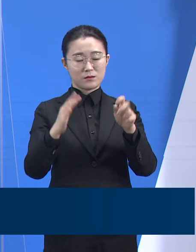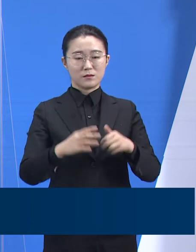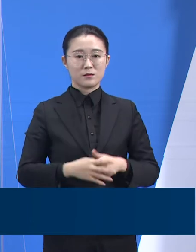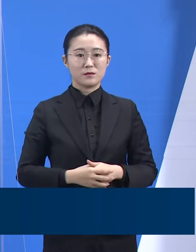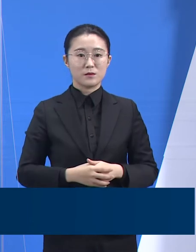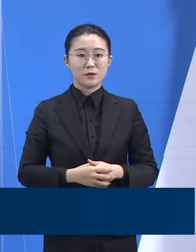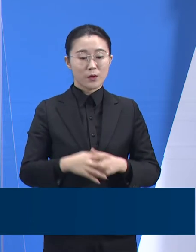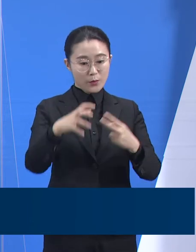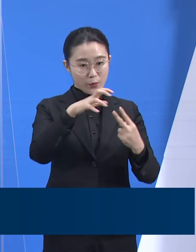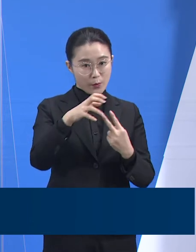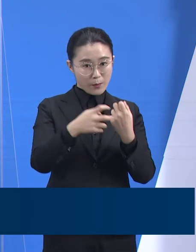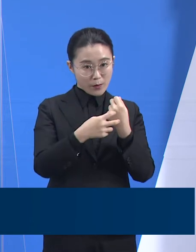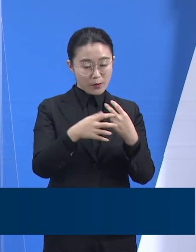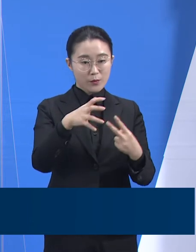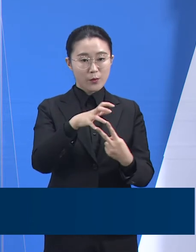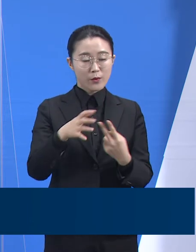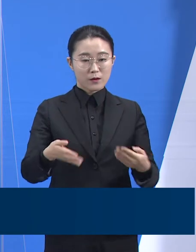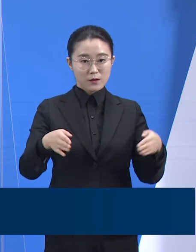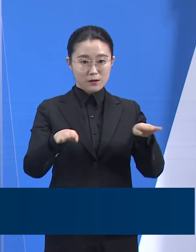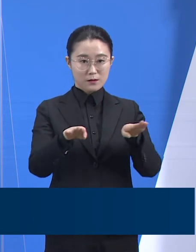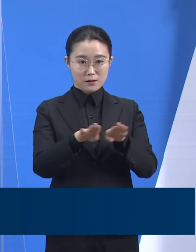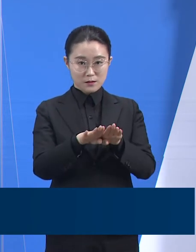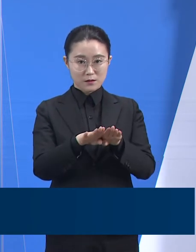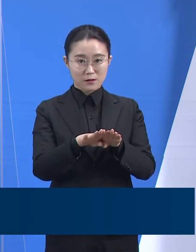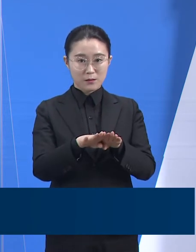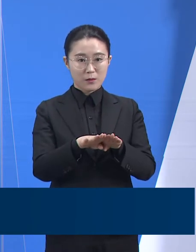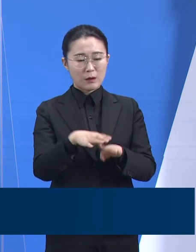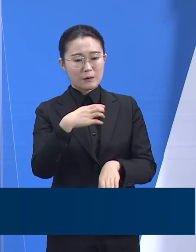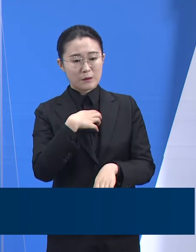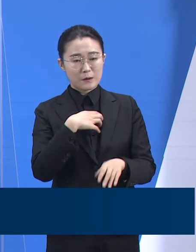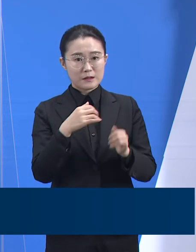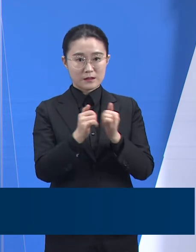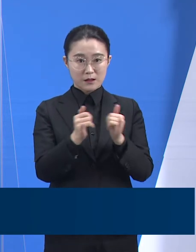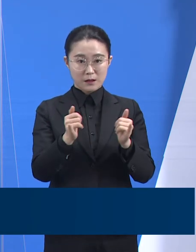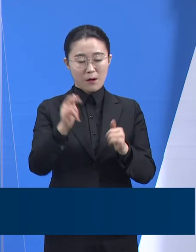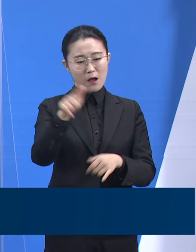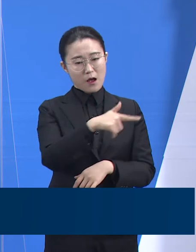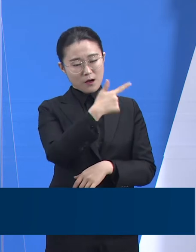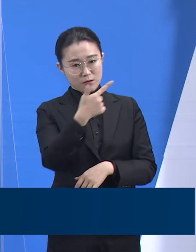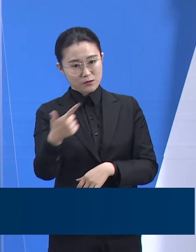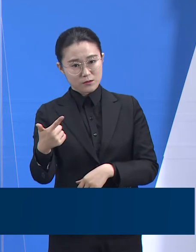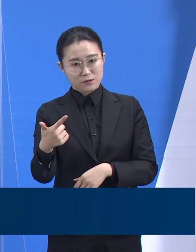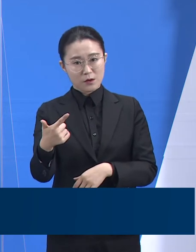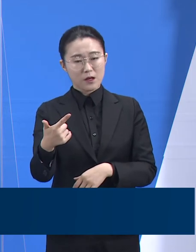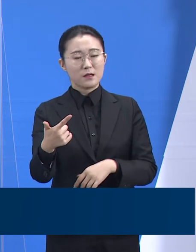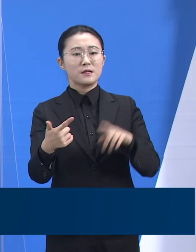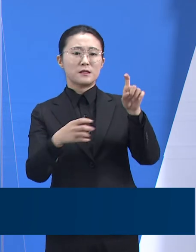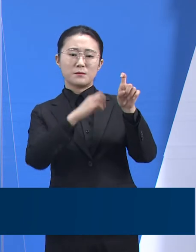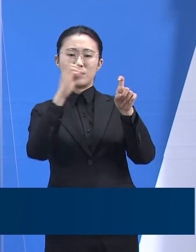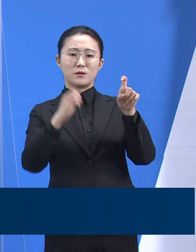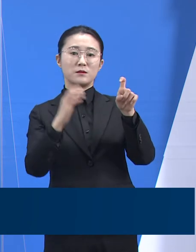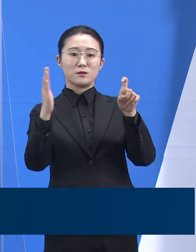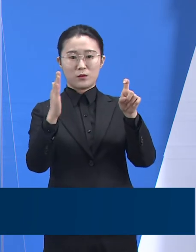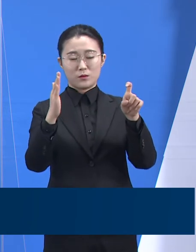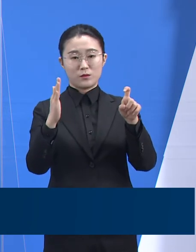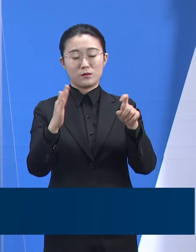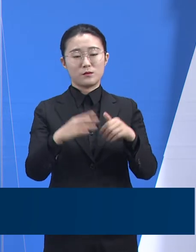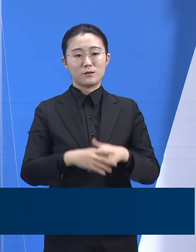요양병원, 요양시설 등 취약시설 관련 확진자는 일평균 28명으로 10.8% 정도를 차지했습니다.